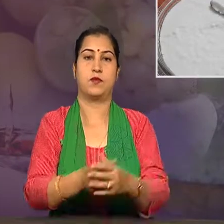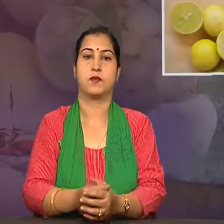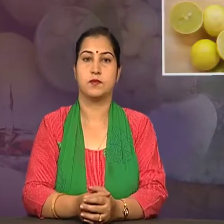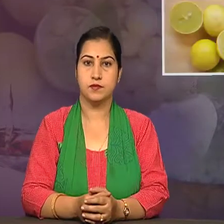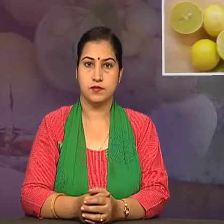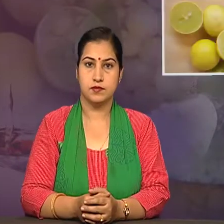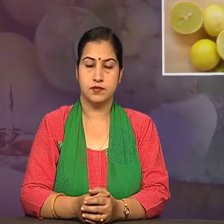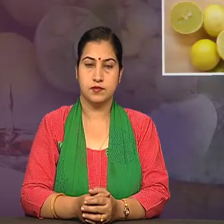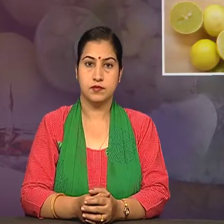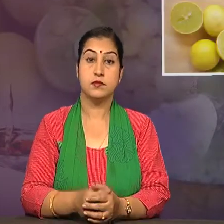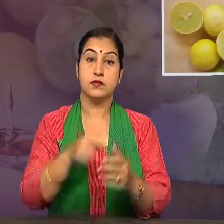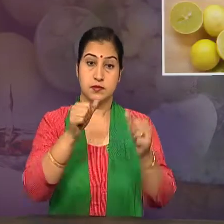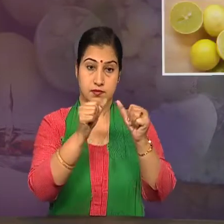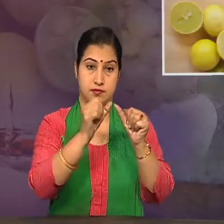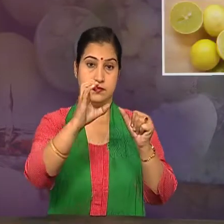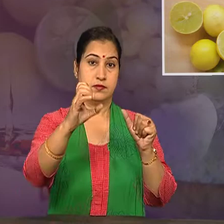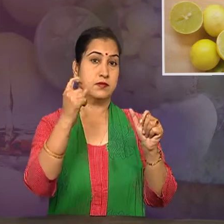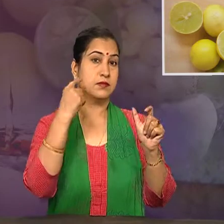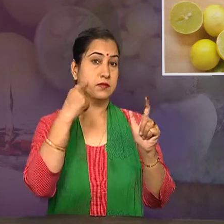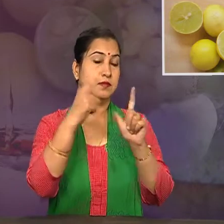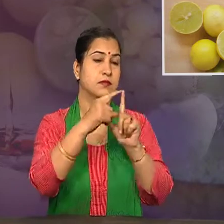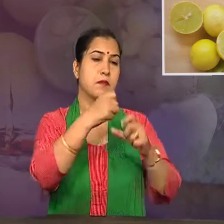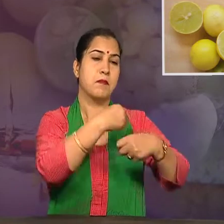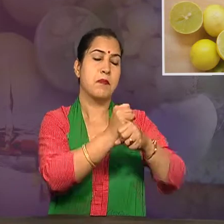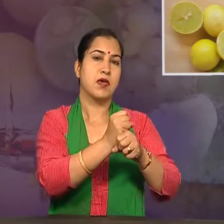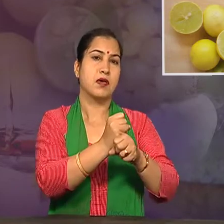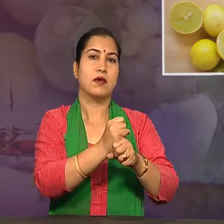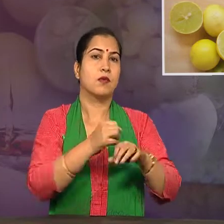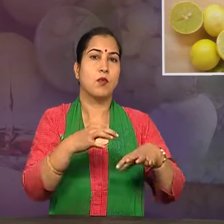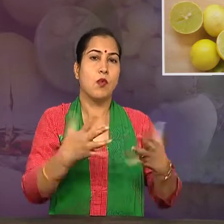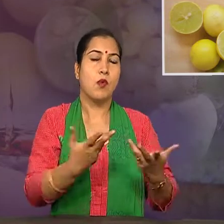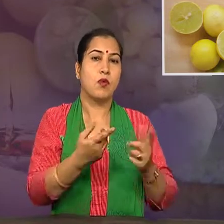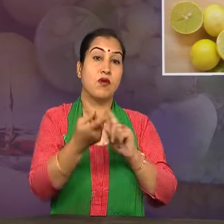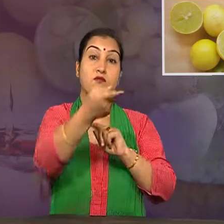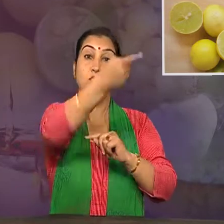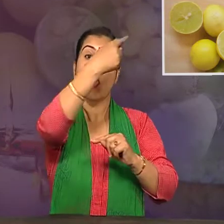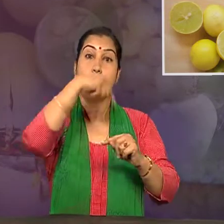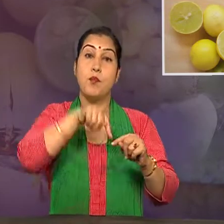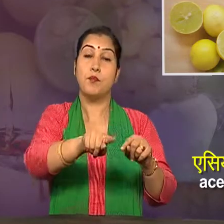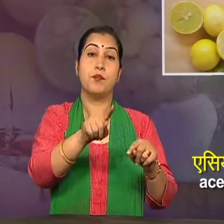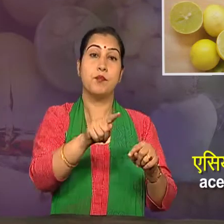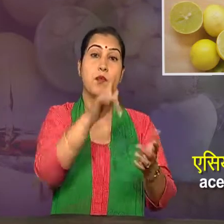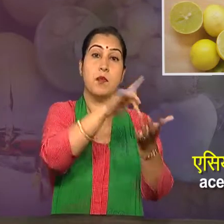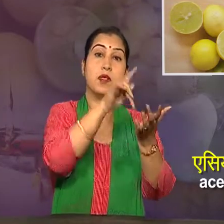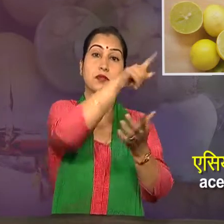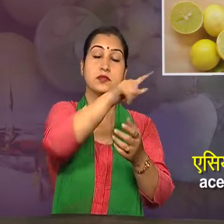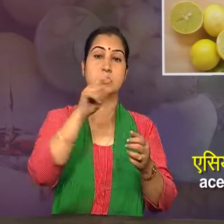अमल शब्द की उत्पत्ति, लेटिंश शब्द, एसीयर से हुई है,